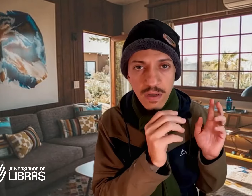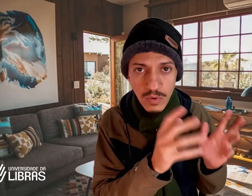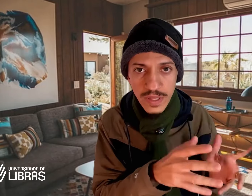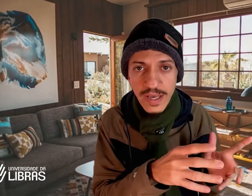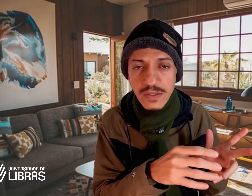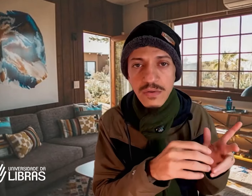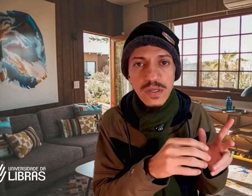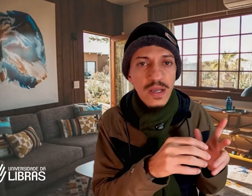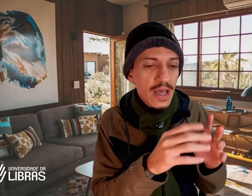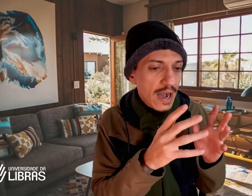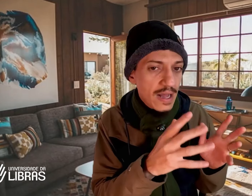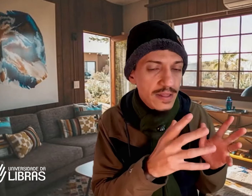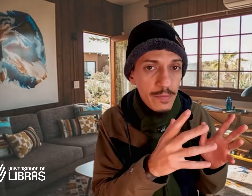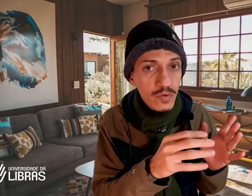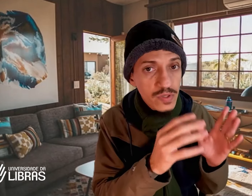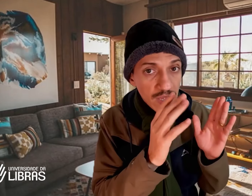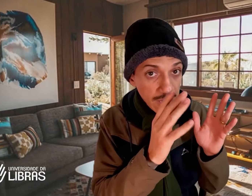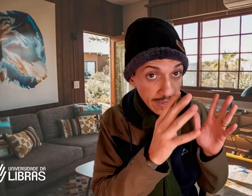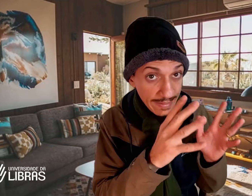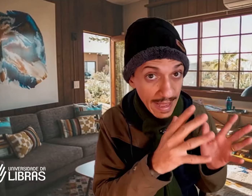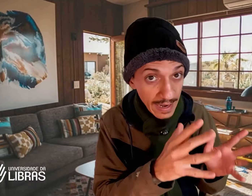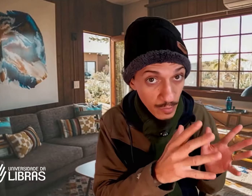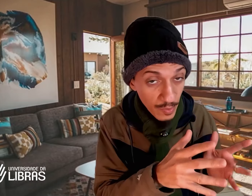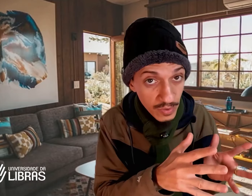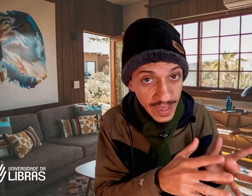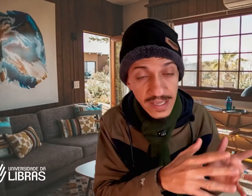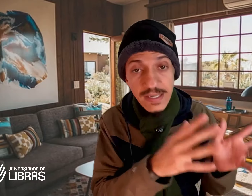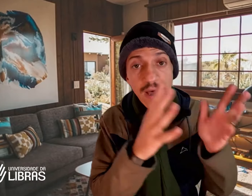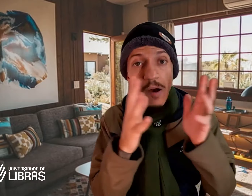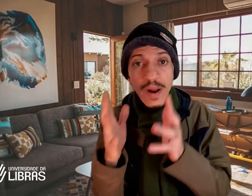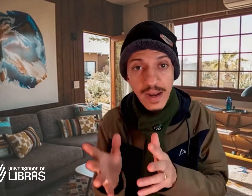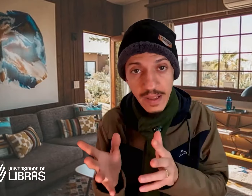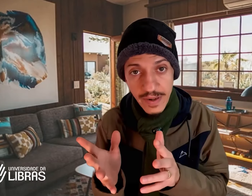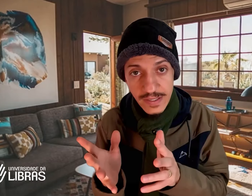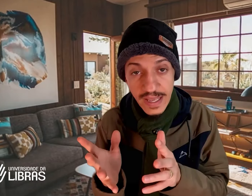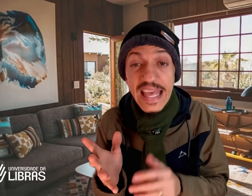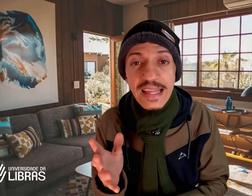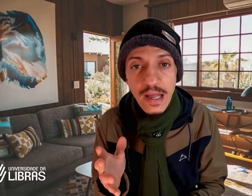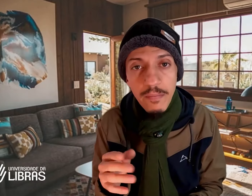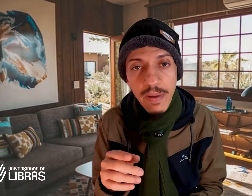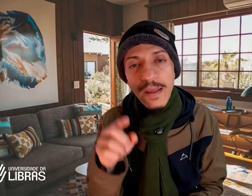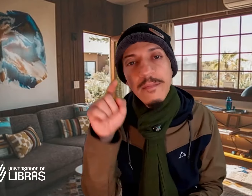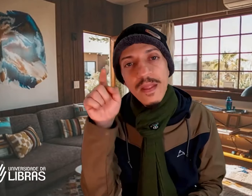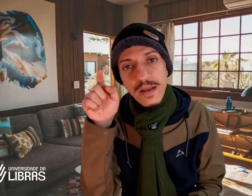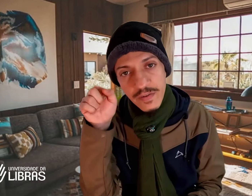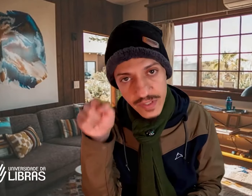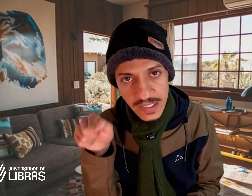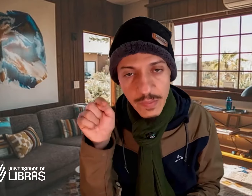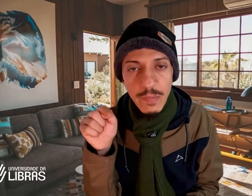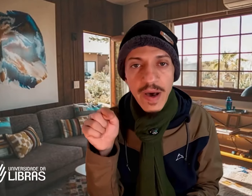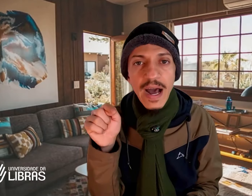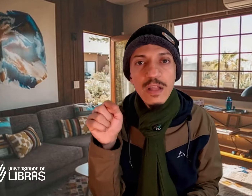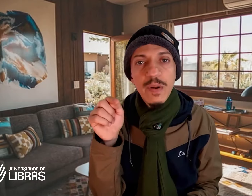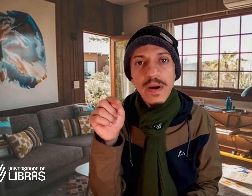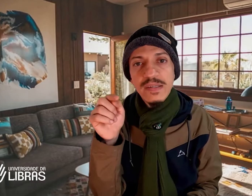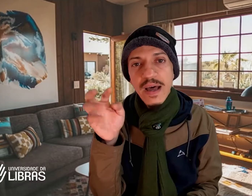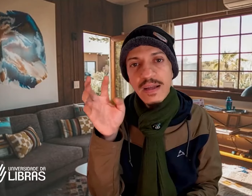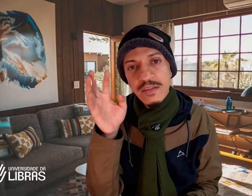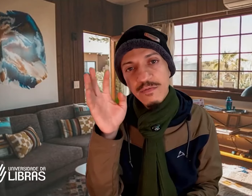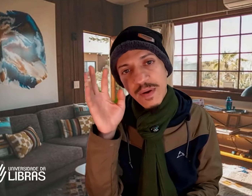contextos acadêmicos do português para Libras, e também, se você está preparado para passar informações